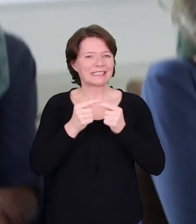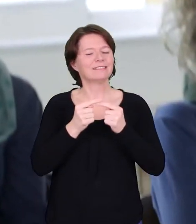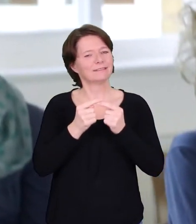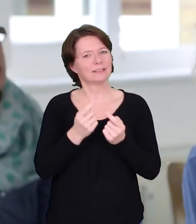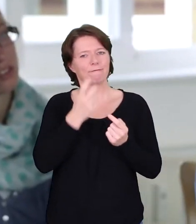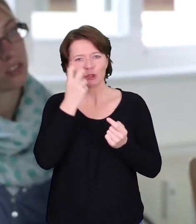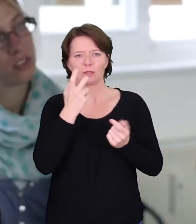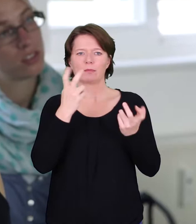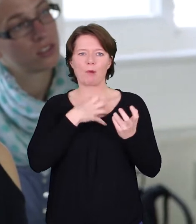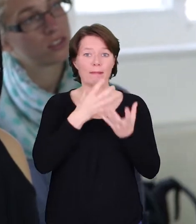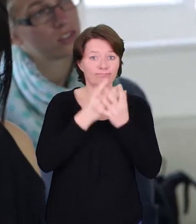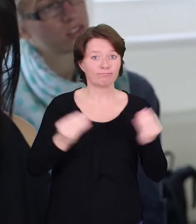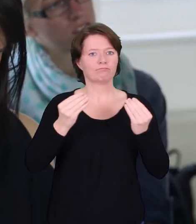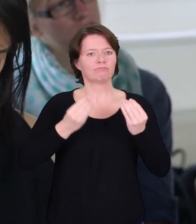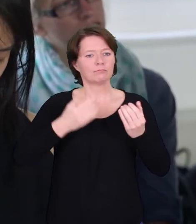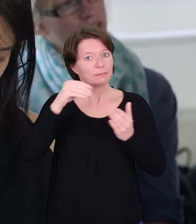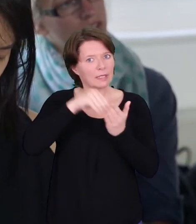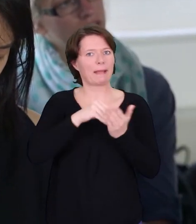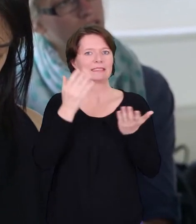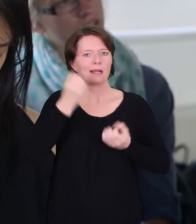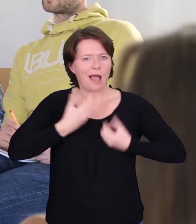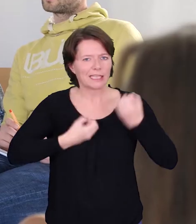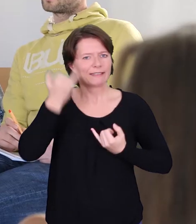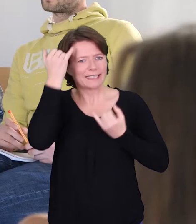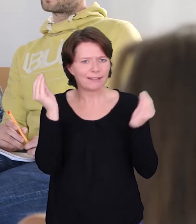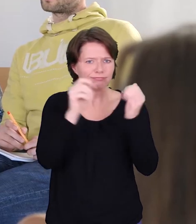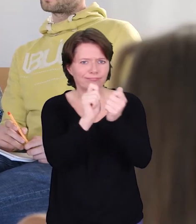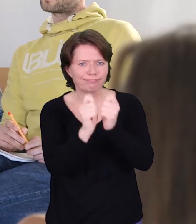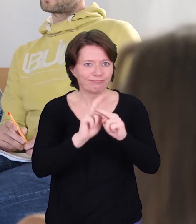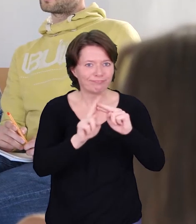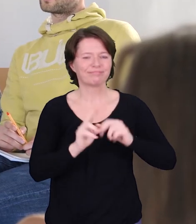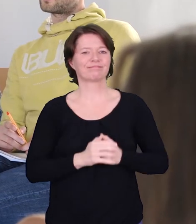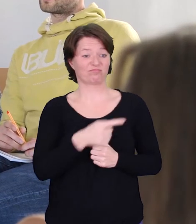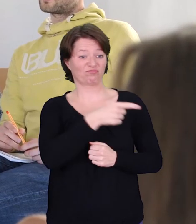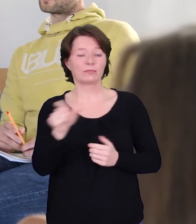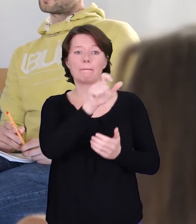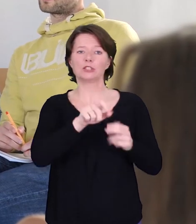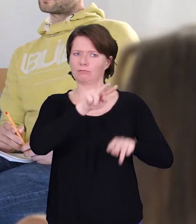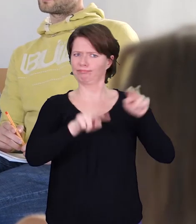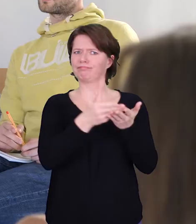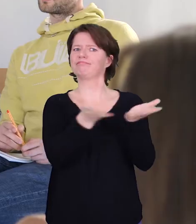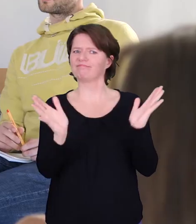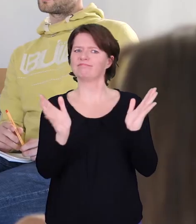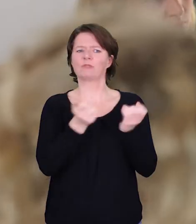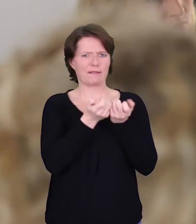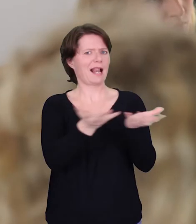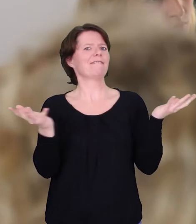-Schwerpunkten lernen sie Probleme zu lösen, personelle Vielfalt als Chance zu begreifen und Transformationsprozesse kreativ